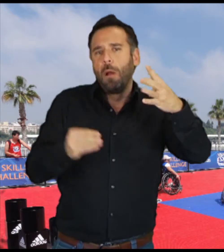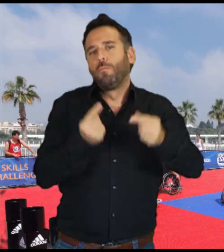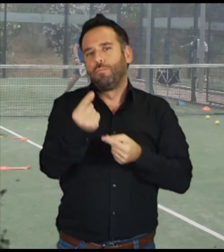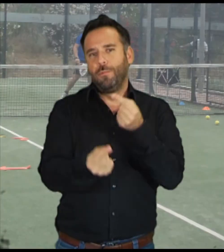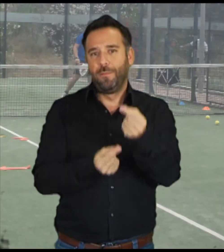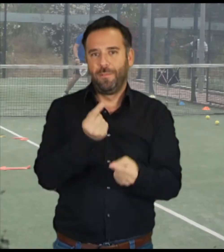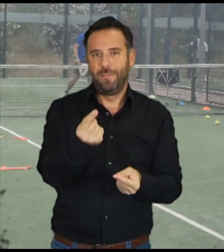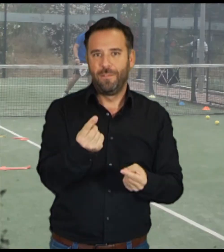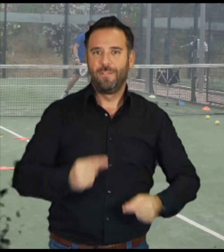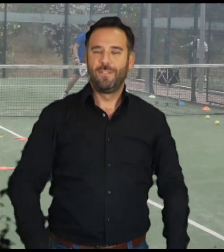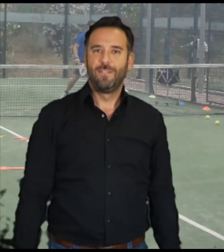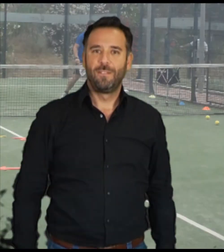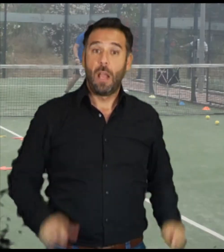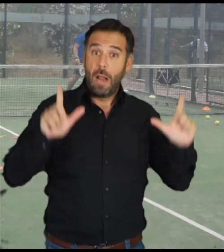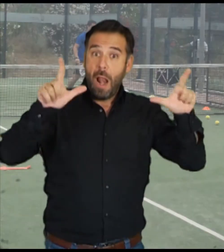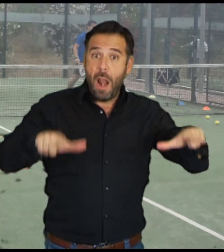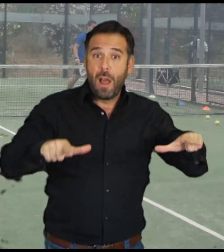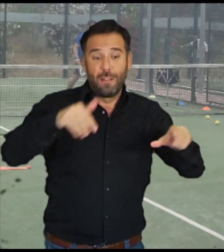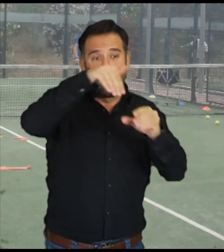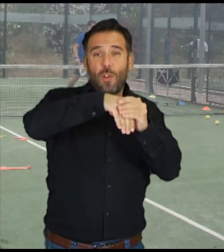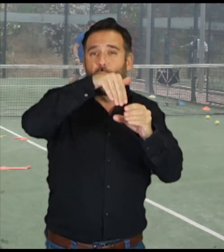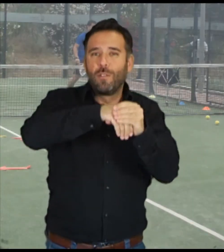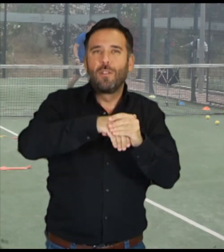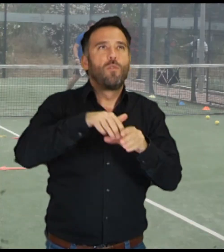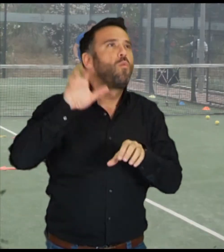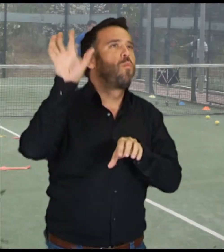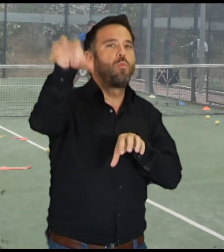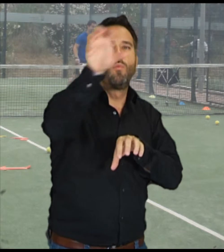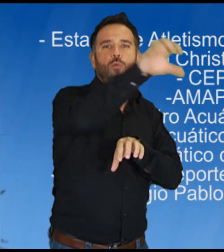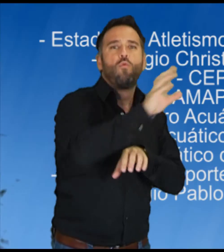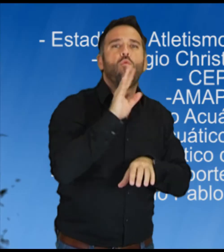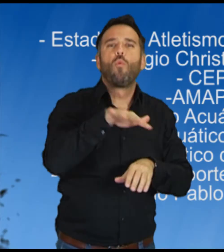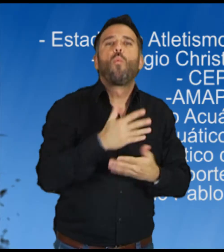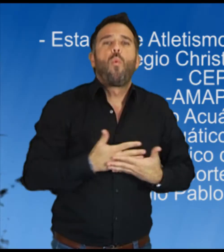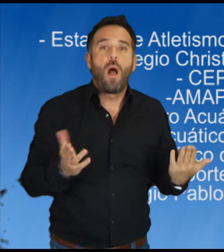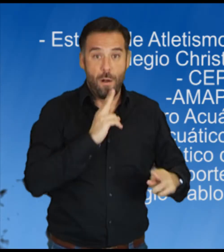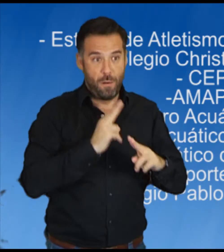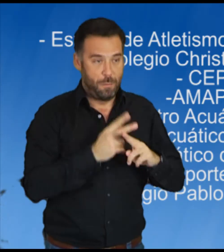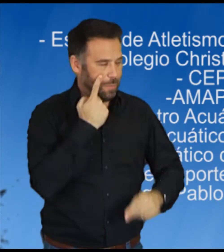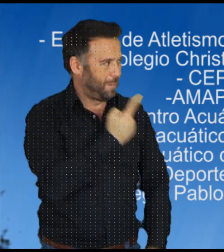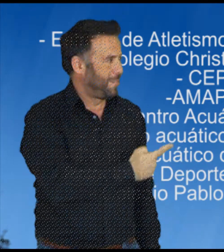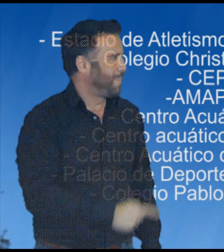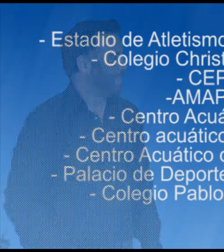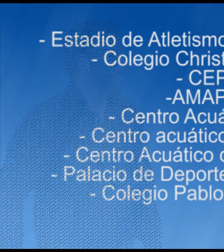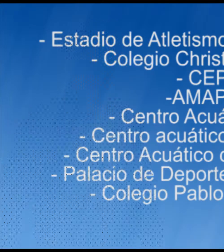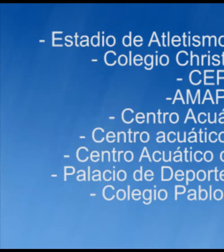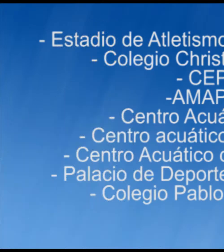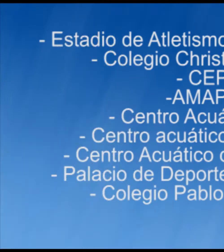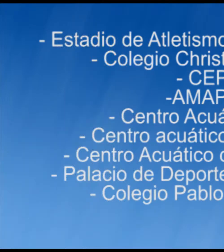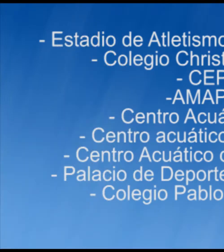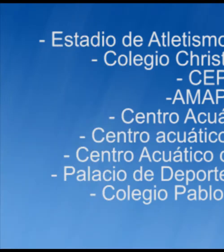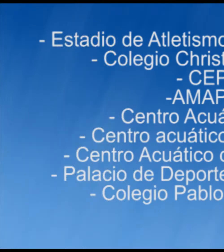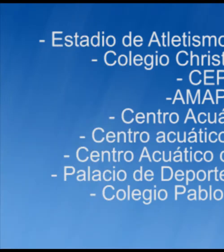Las instalaciones en las que se están desarrollando estas actividades deportivas son El Estadio de Atletismo Ciudad de Málaga